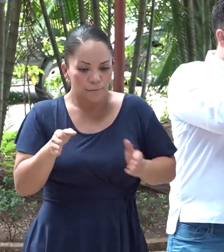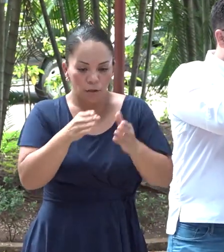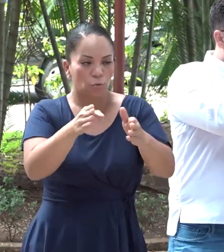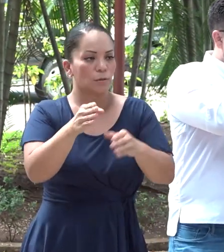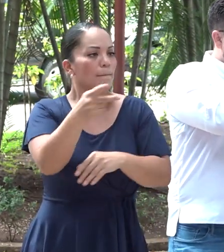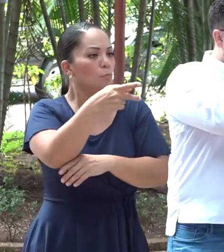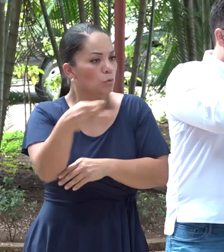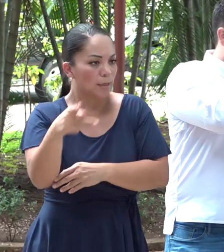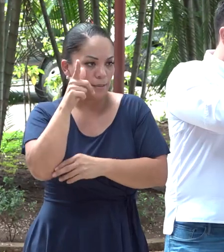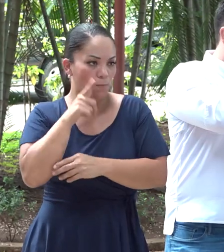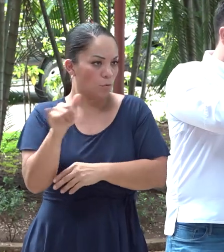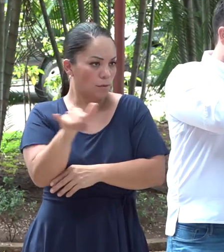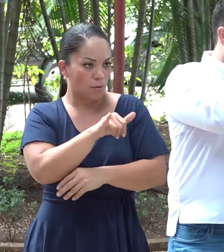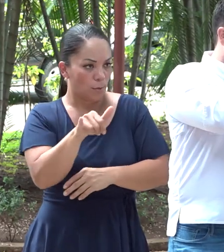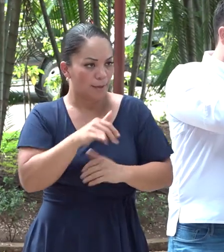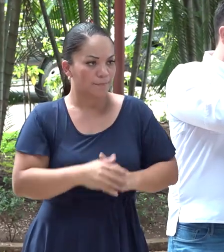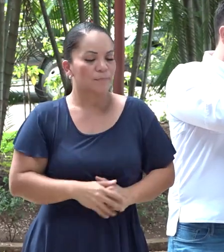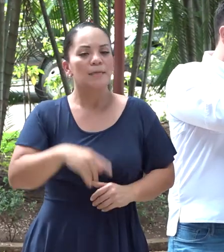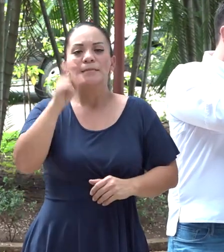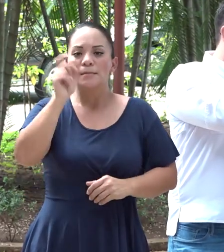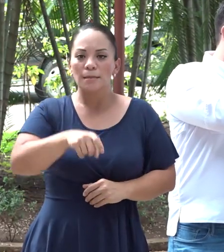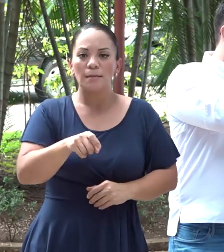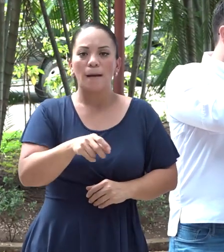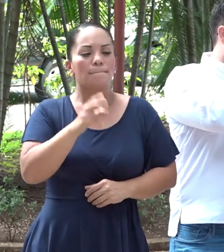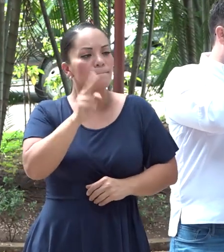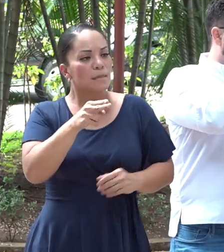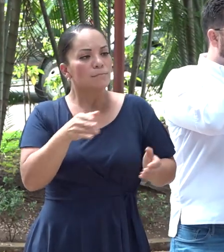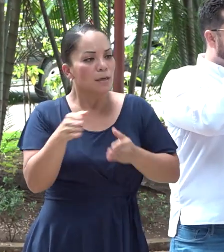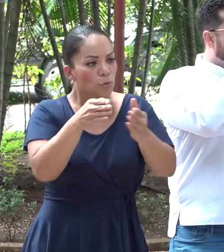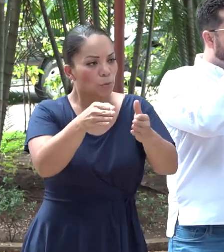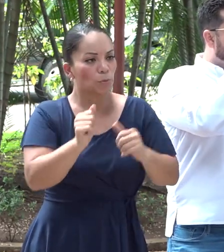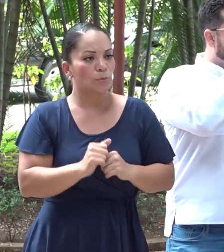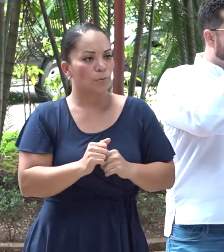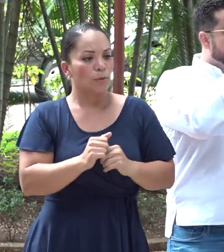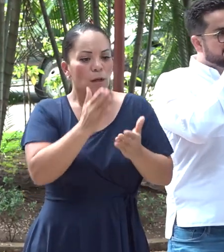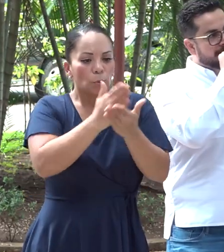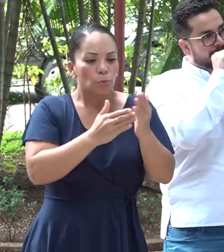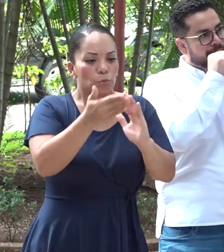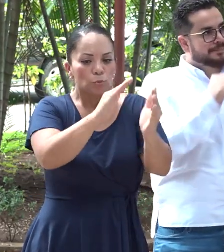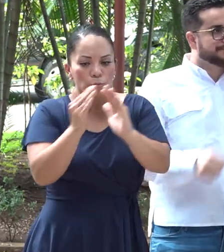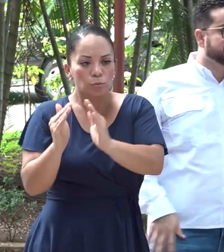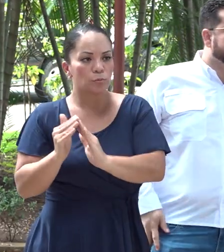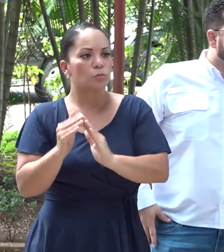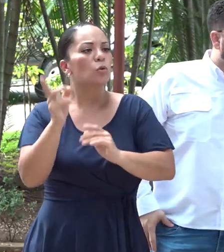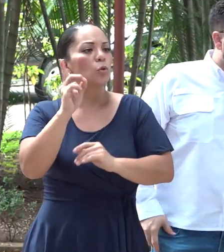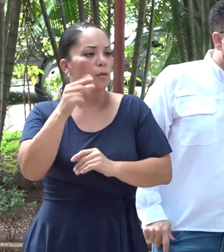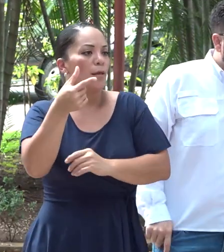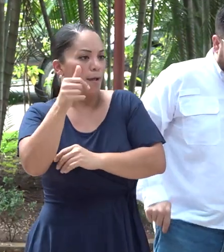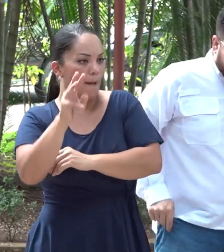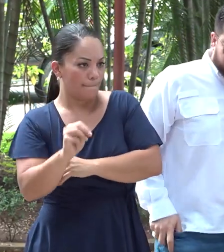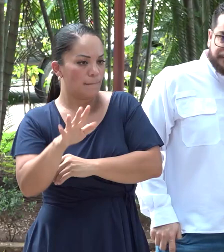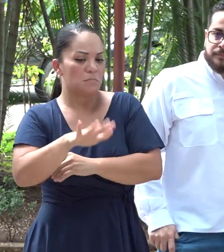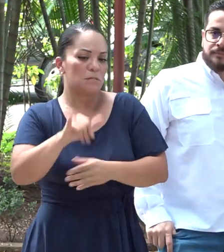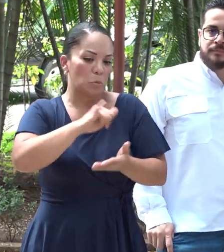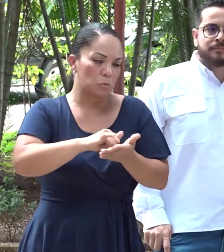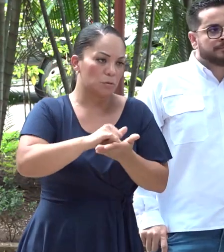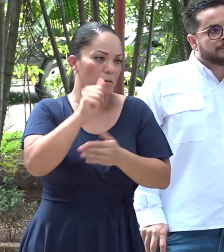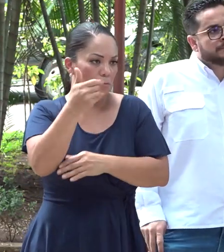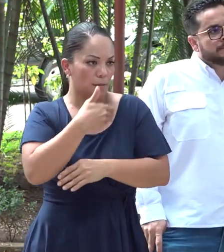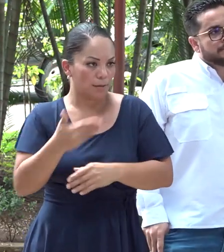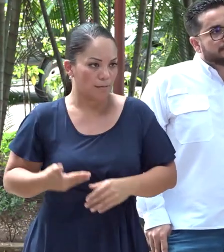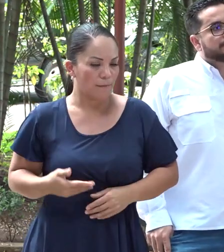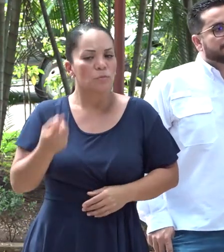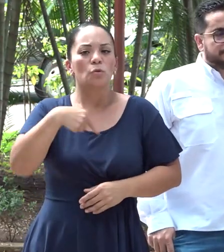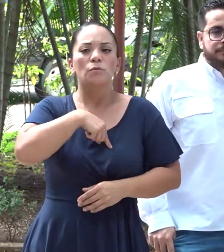Punta Arenas y Limón, requiere la misma ruta que ciertos barrios en el área metropolitana. Nosotros tenemos que